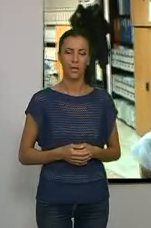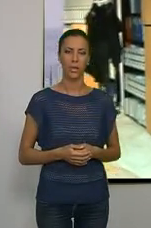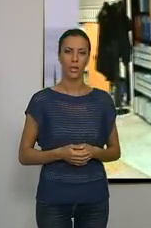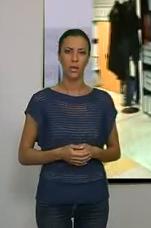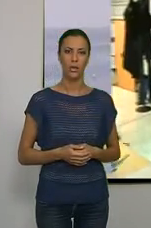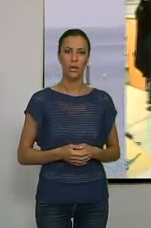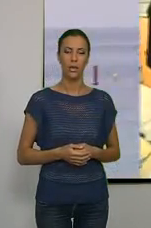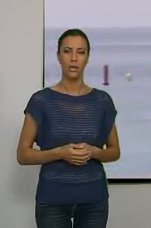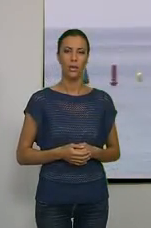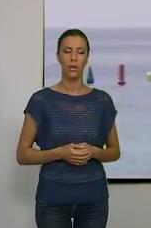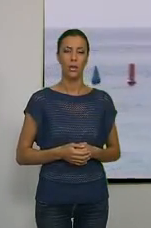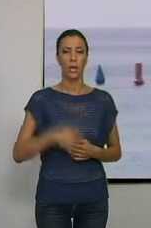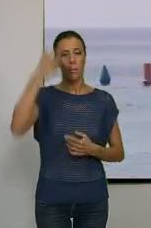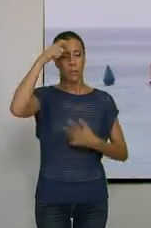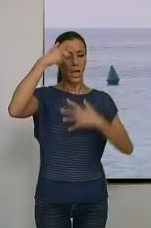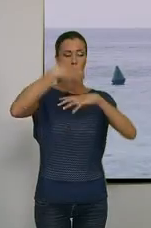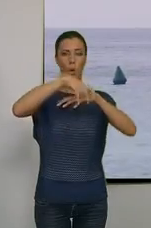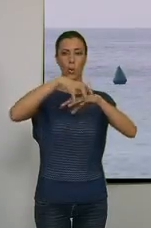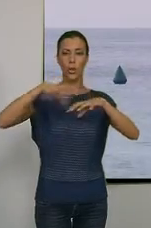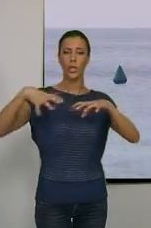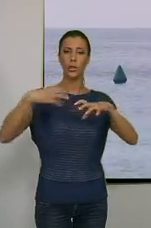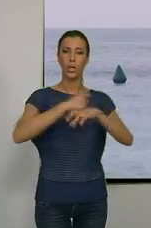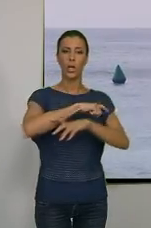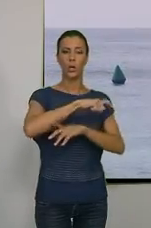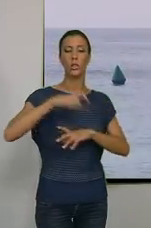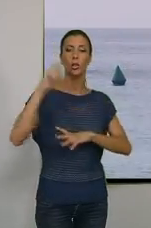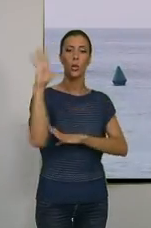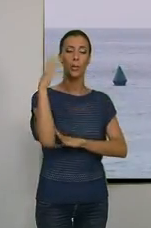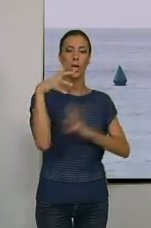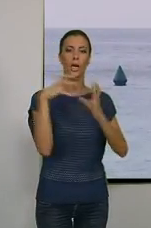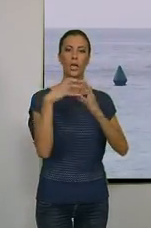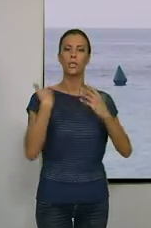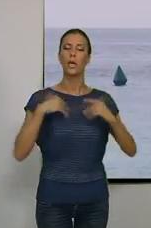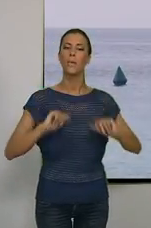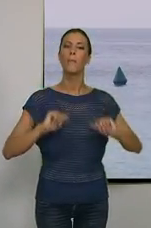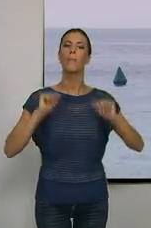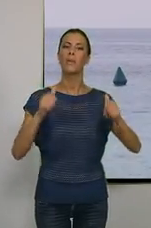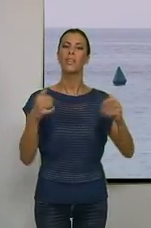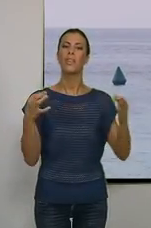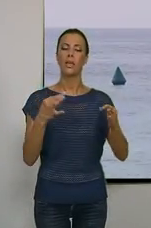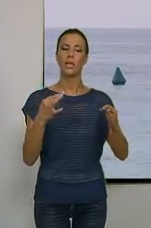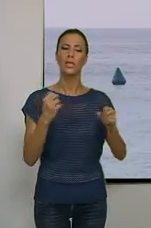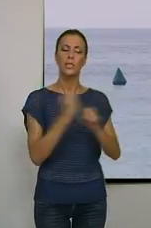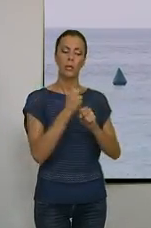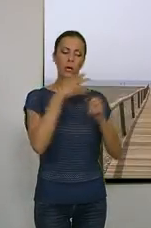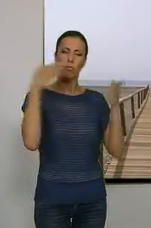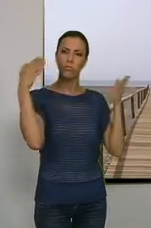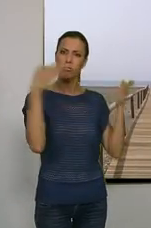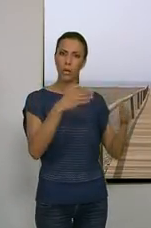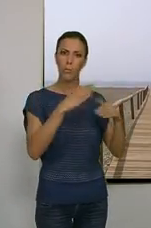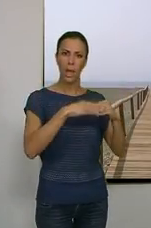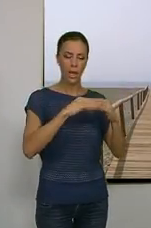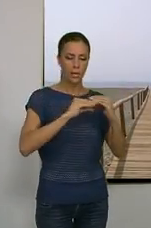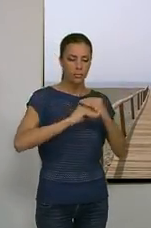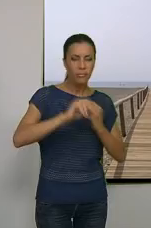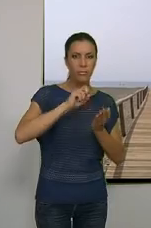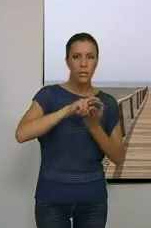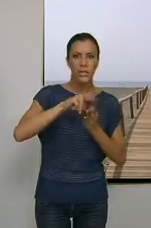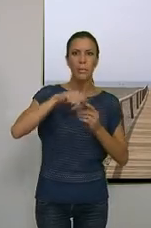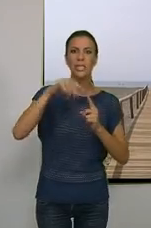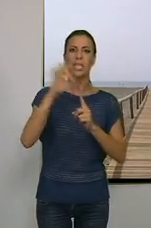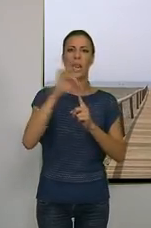La Mancomunidad de municipios ante la costa tropical de Granada ha comenzado con los trabajos de balizamiento y